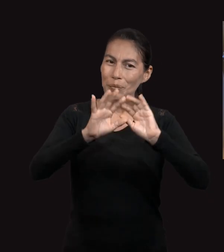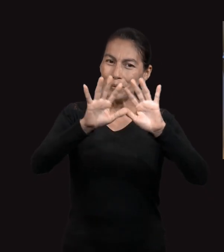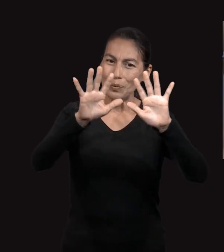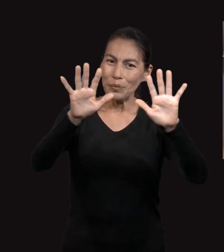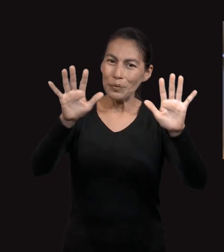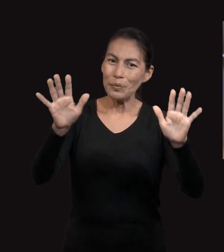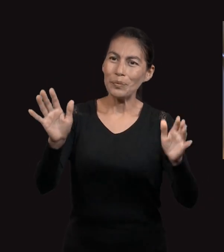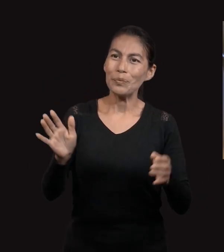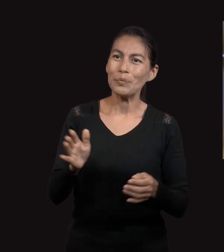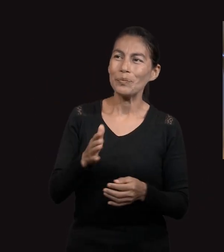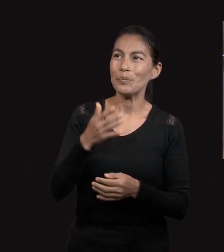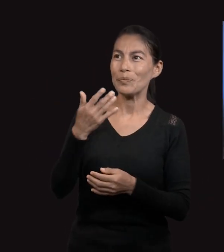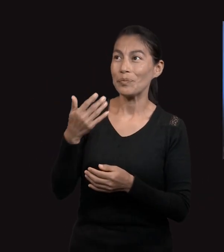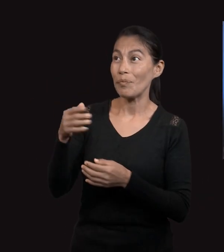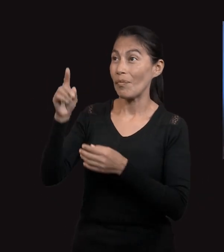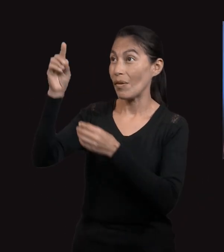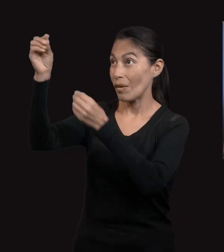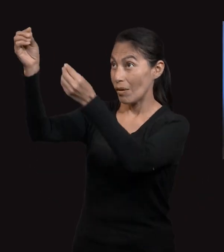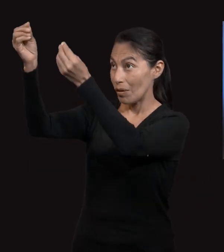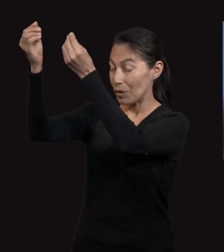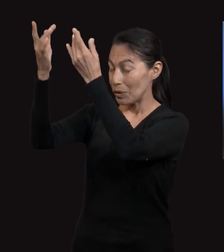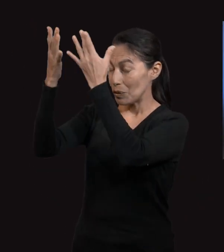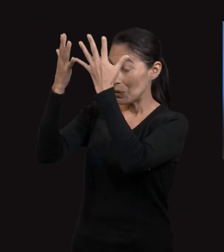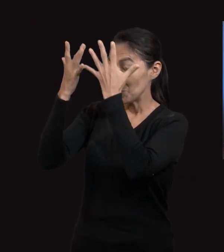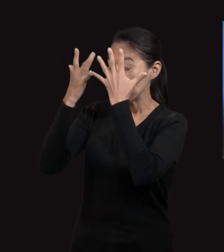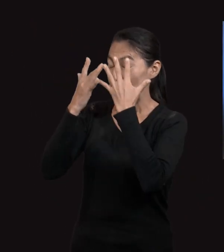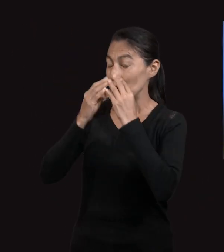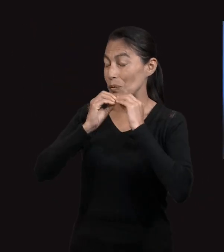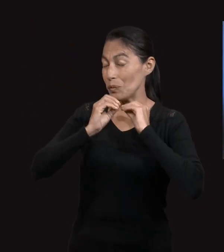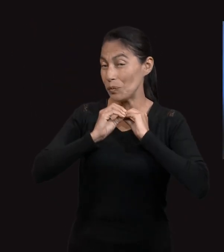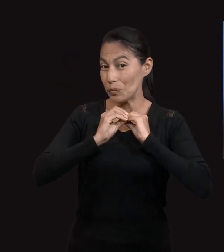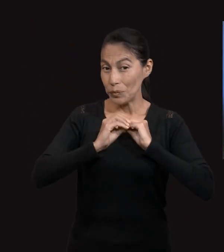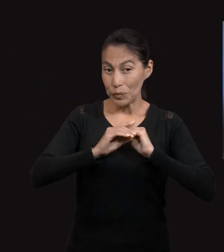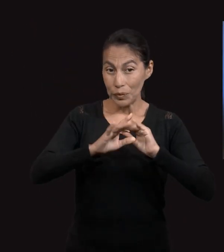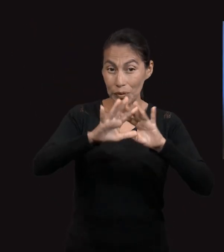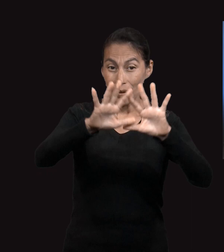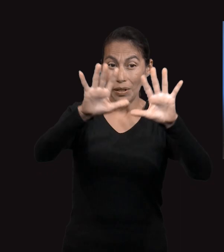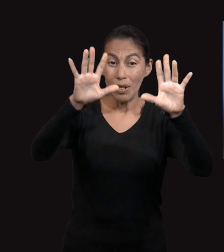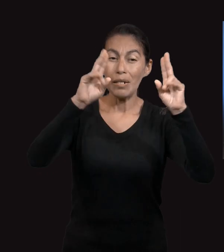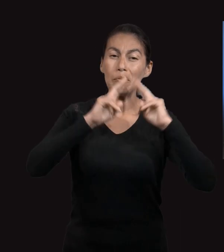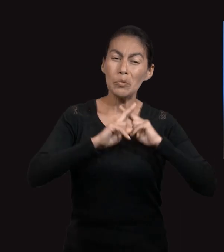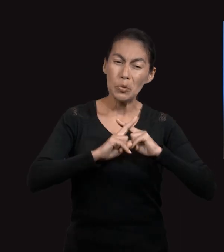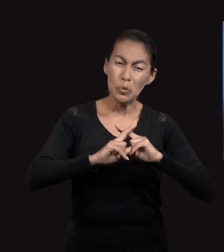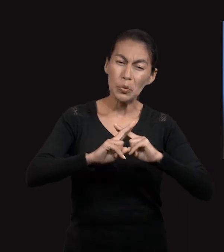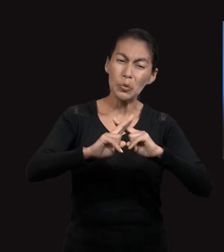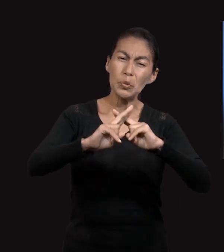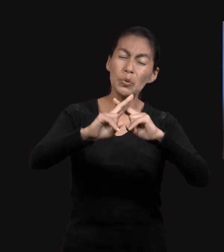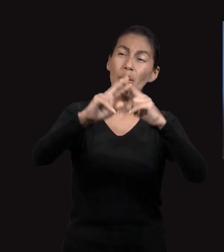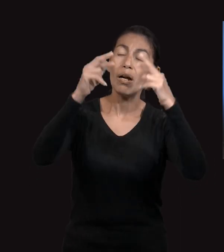Brillará hasta que venga el Rey